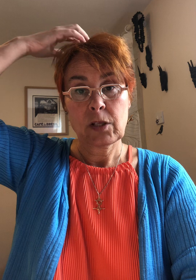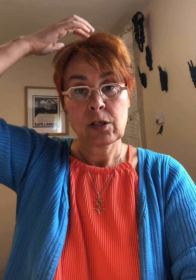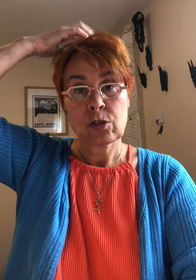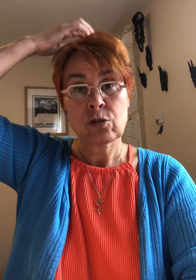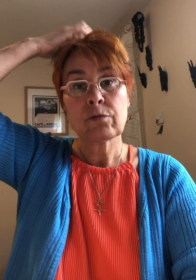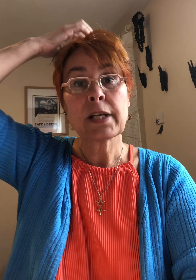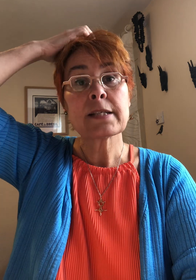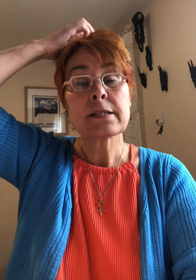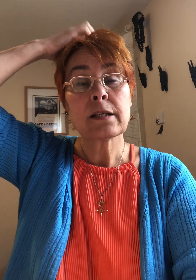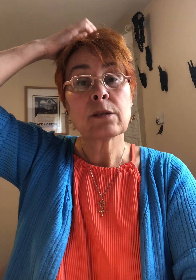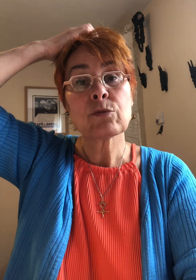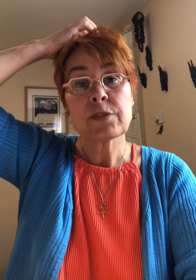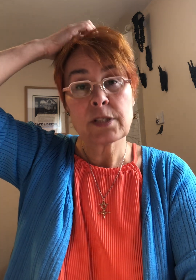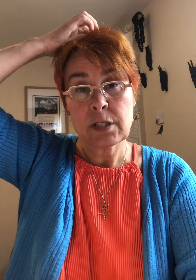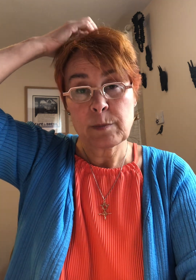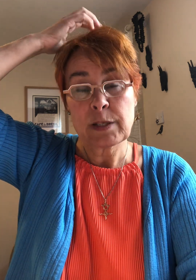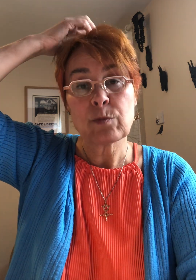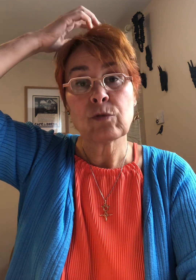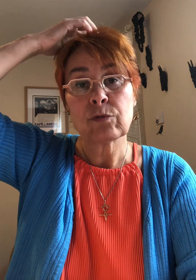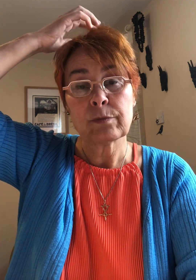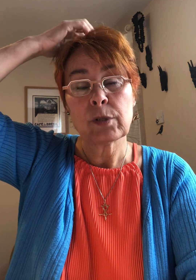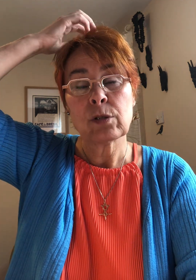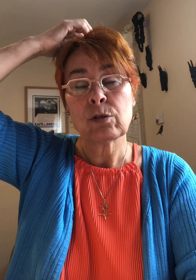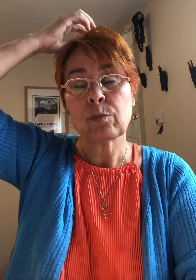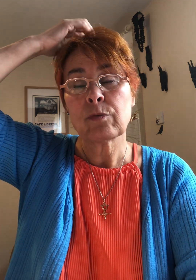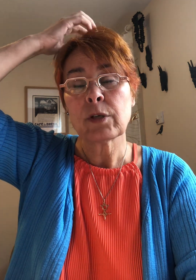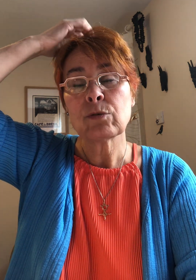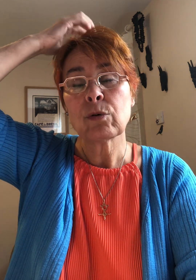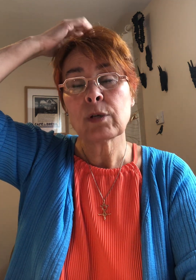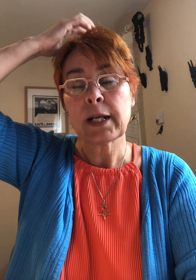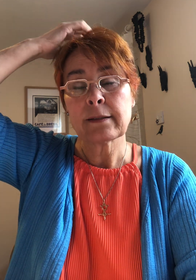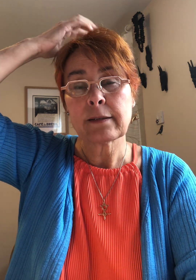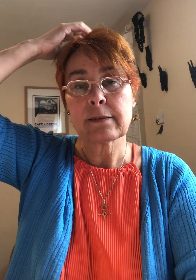je vous laisse énoncer ce qui se passe pour vous le point du haut de la tête